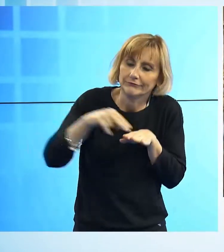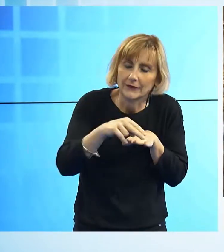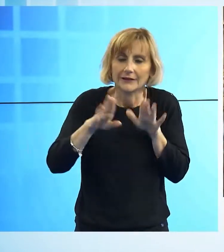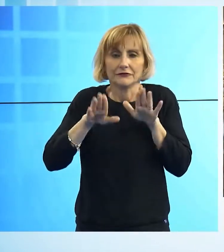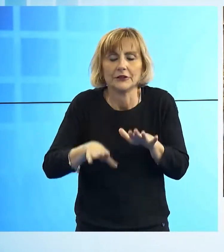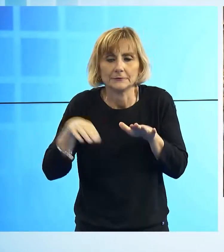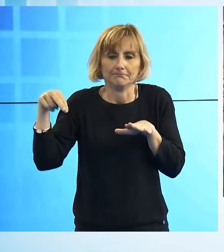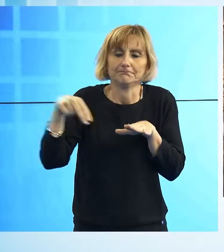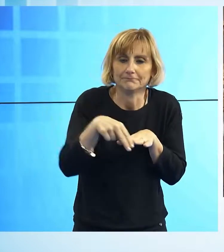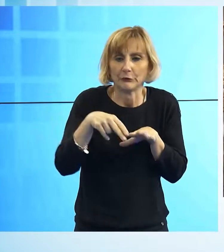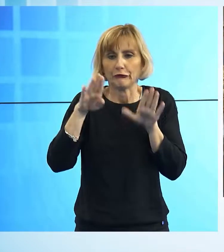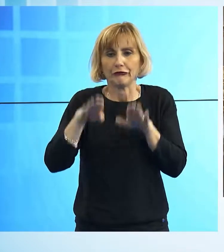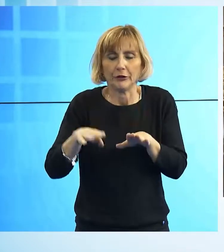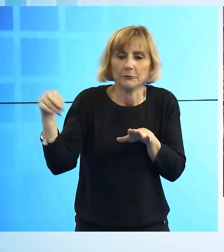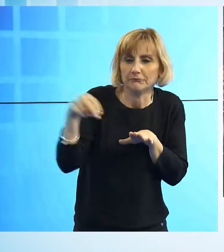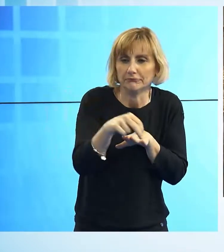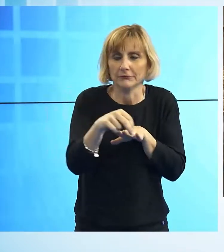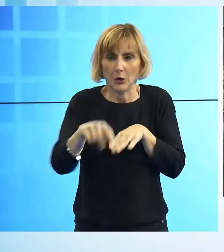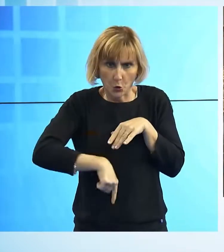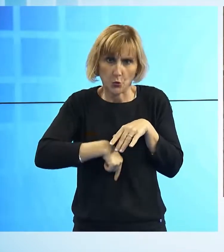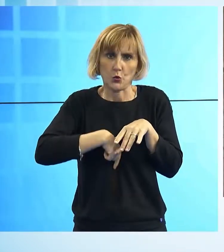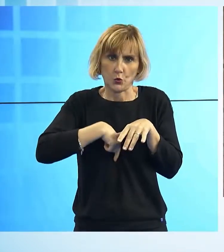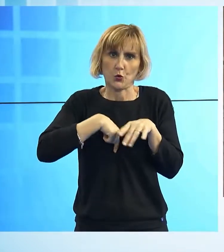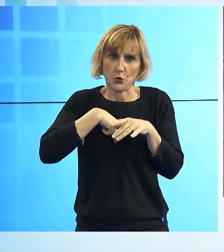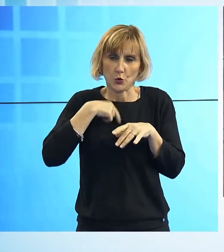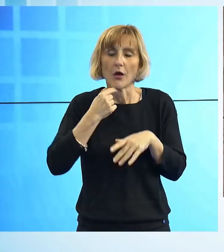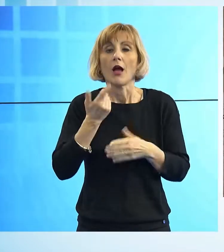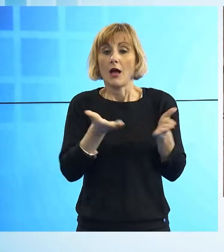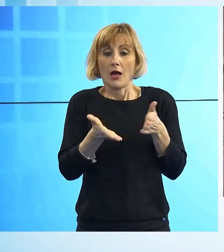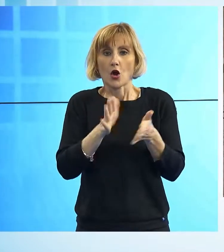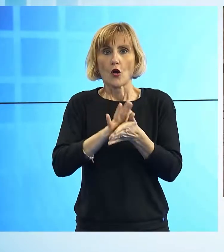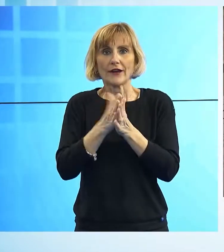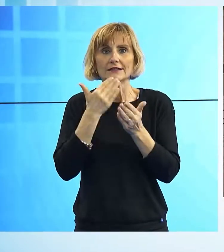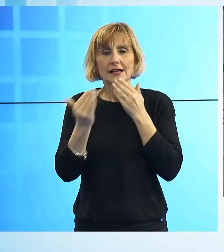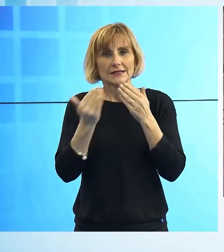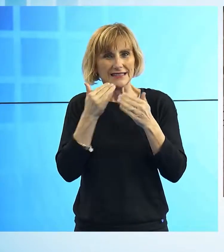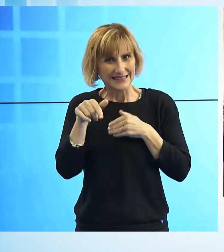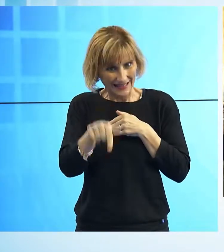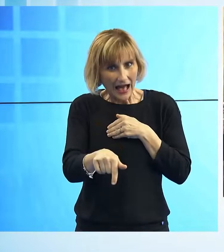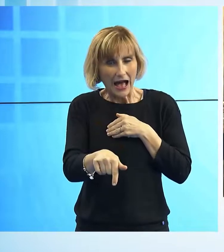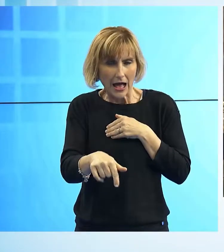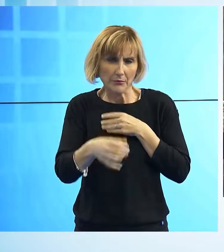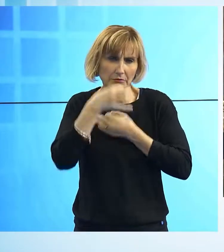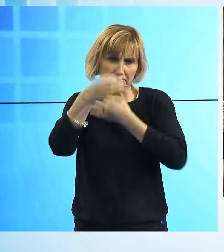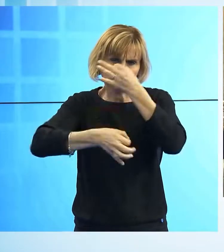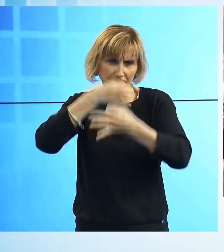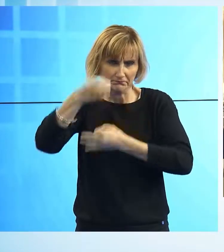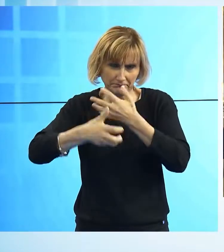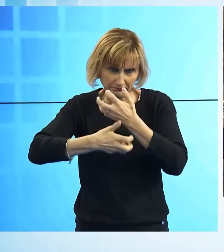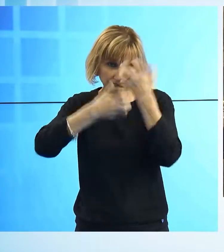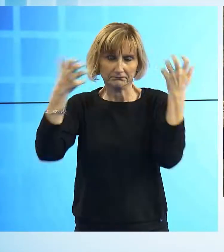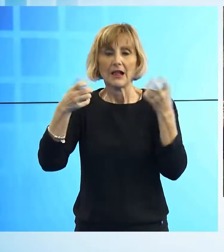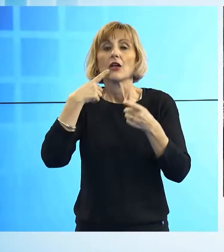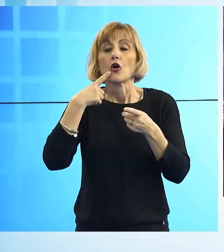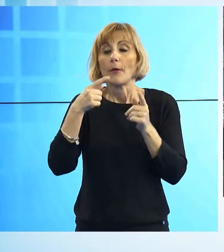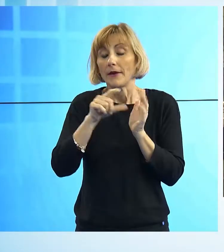presentato nel corso di una conferenza stampa che ha chiarito gli aspetti operativi di quello che con ogni probabilità sarà il primo cantiere a partire